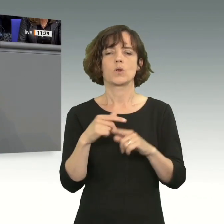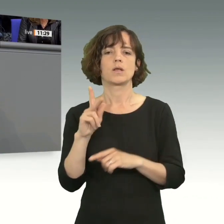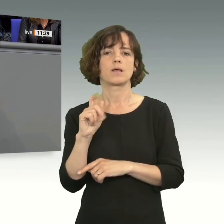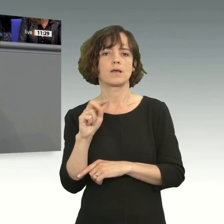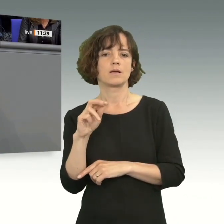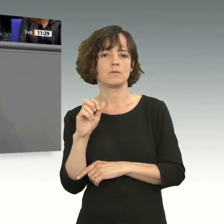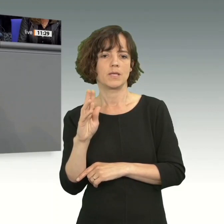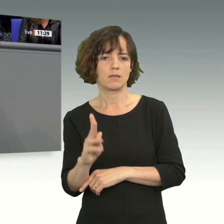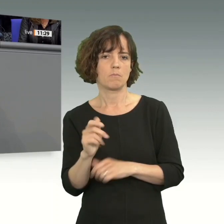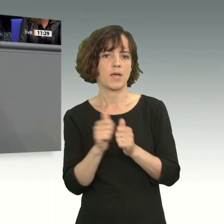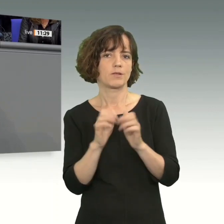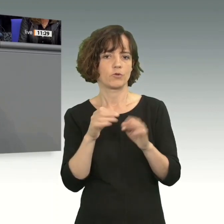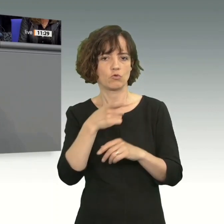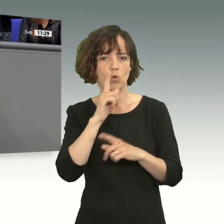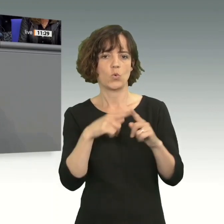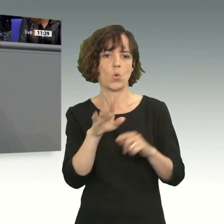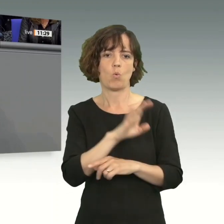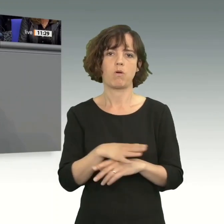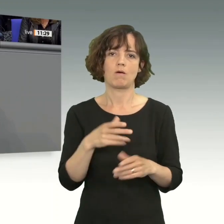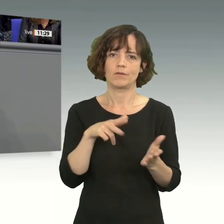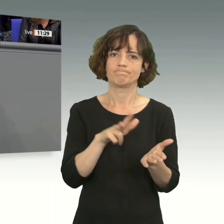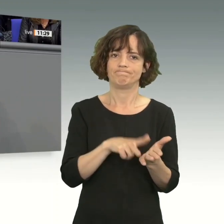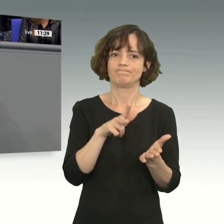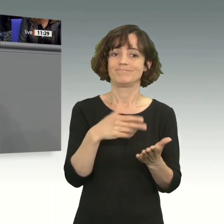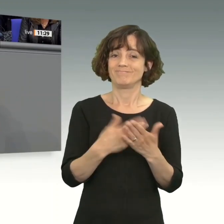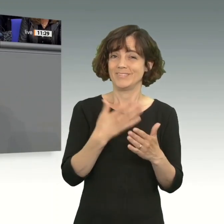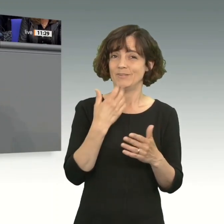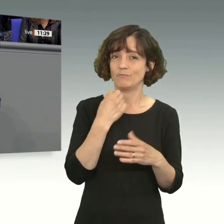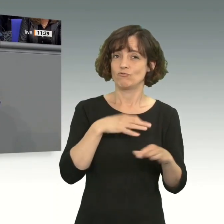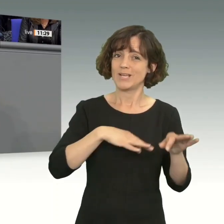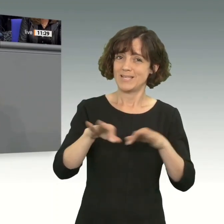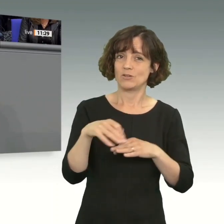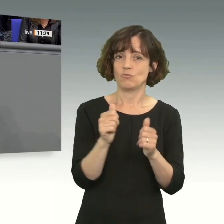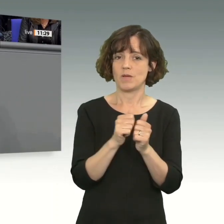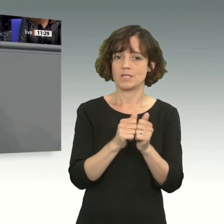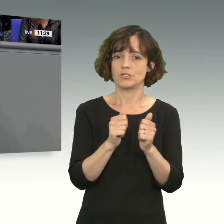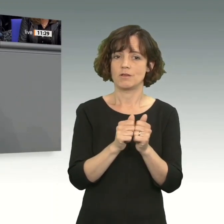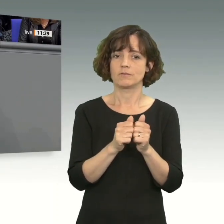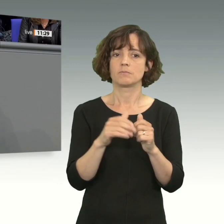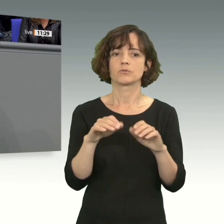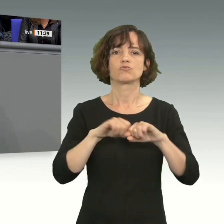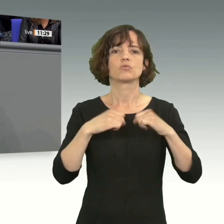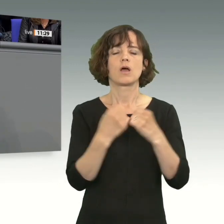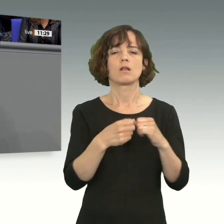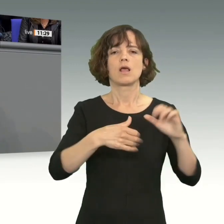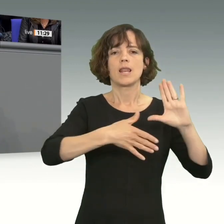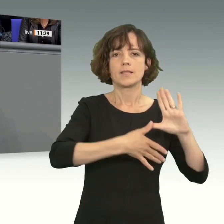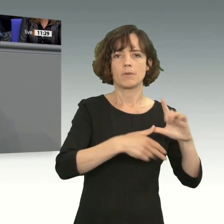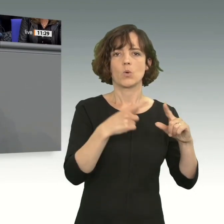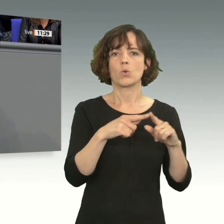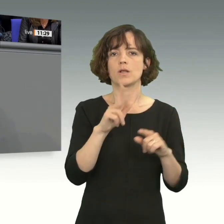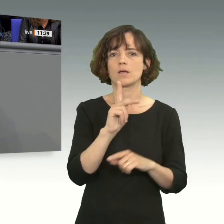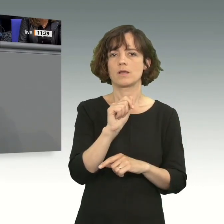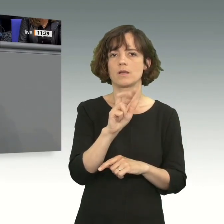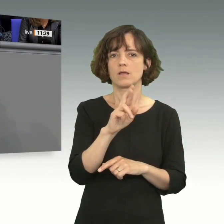als Partner für Deutschland und Europa verabschiedet. Wir wollen strategische Partnerschaften mit den Staaten Lateinamerikas und der Karibik weiter